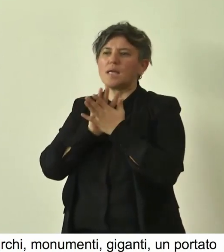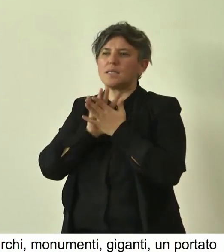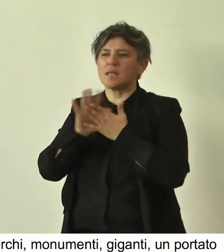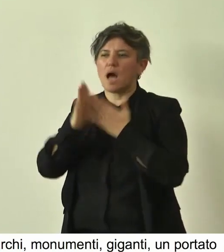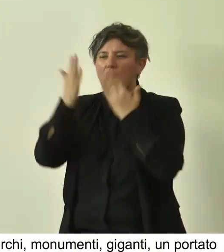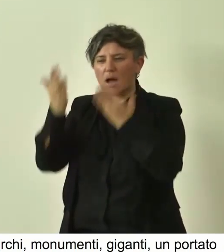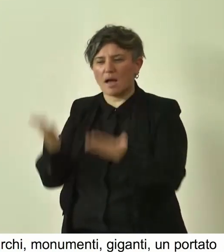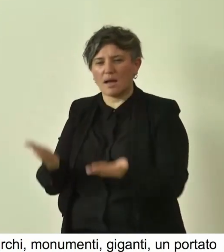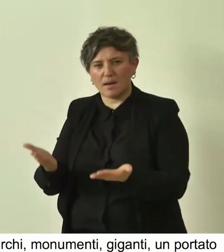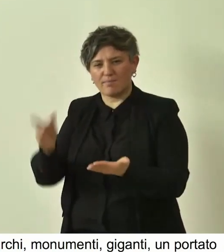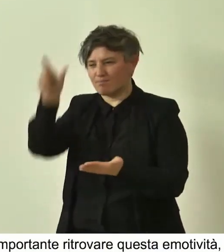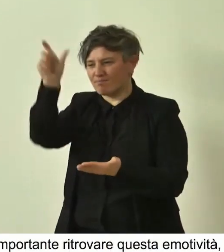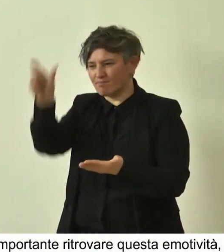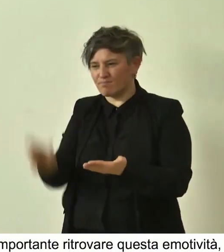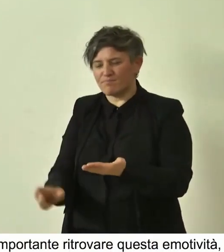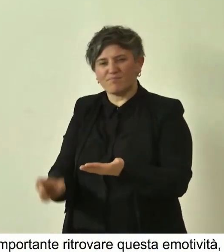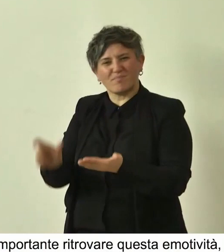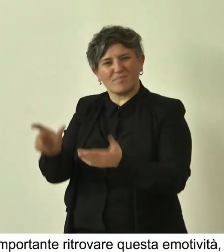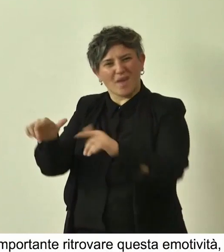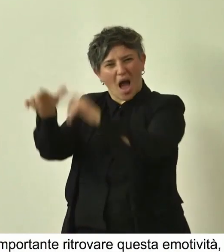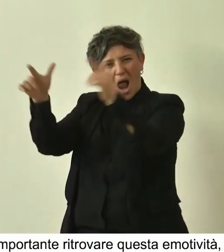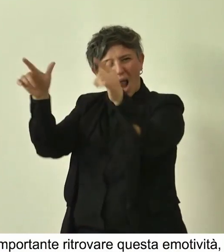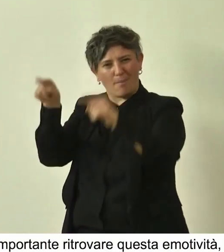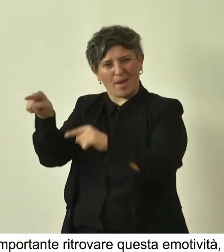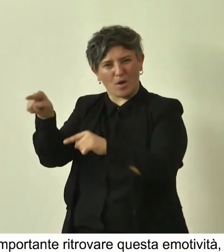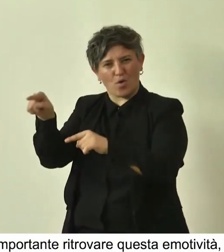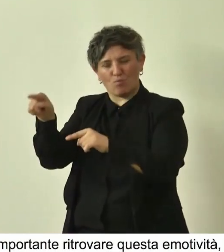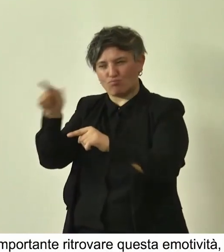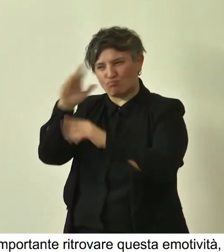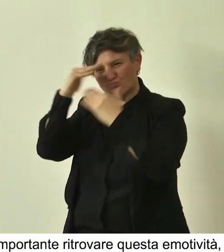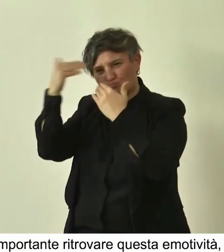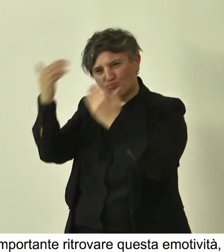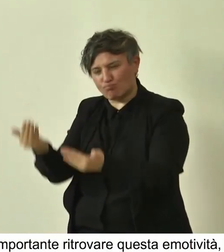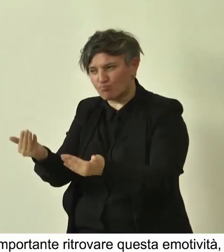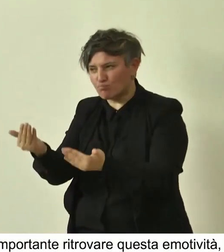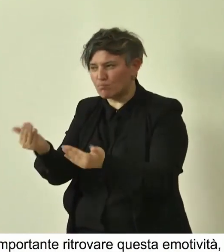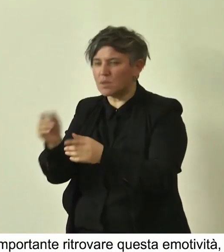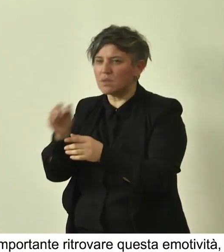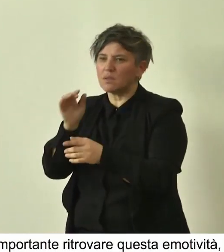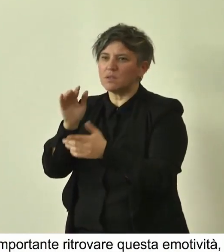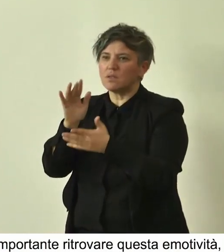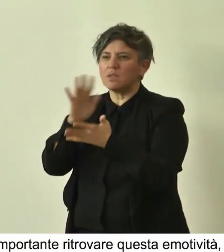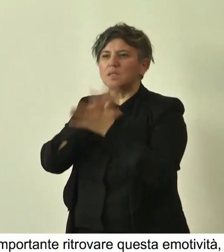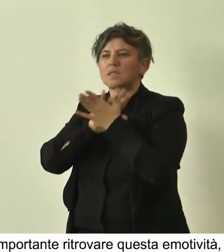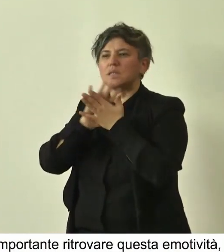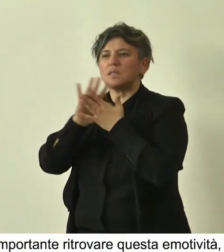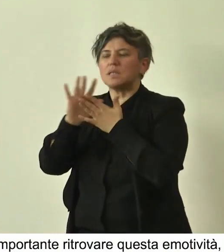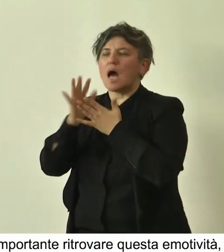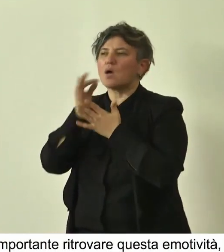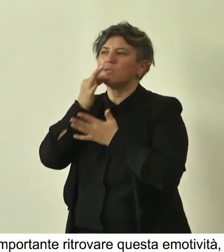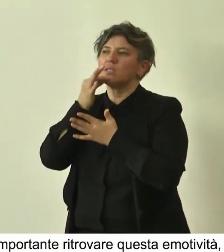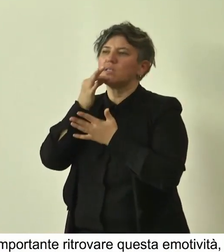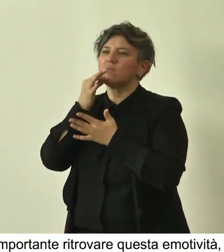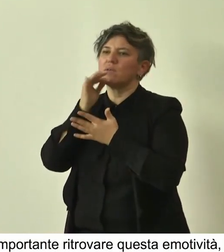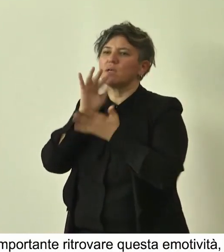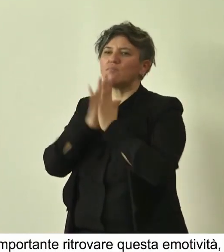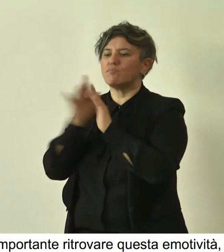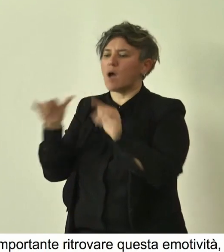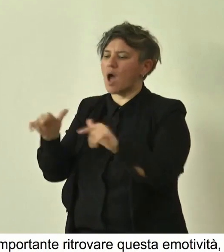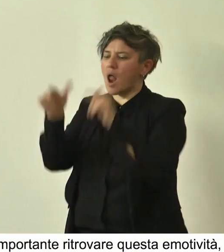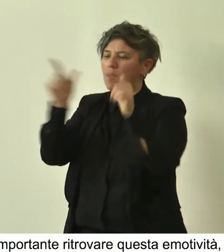alberi, una sacralità che ne consente il rispetto, perché abbiamo detto